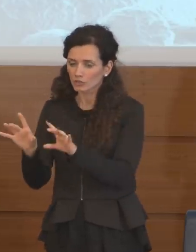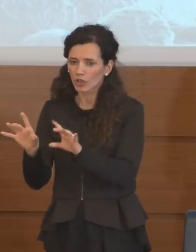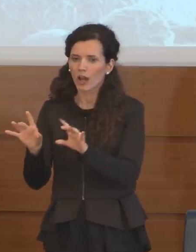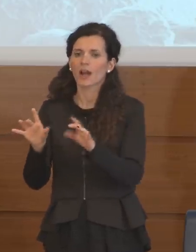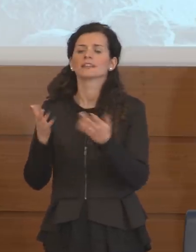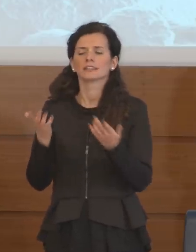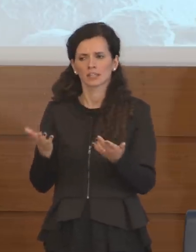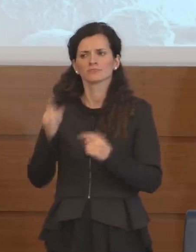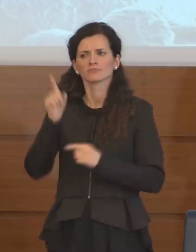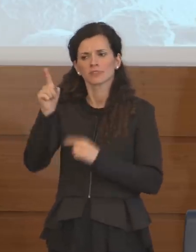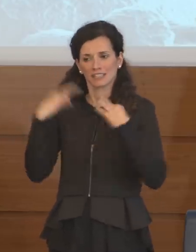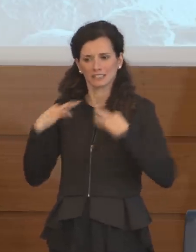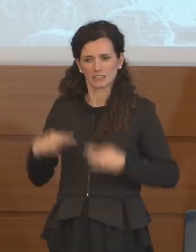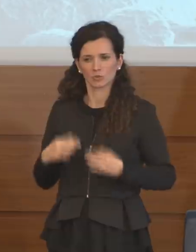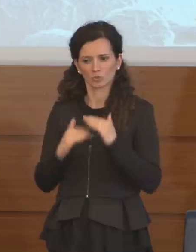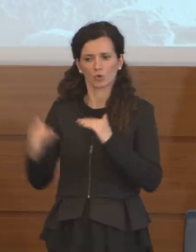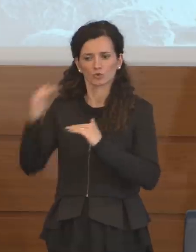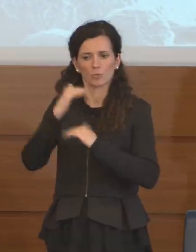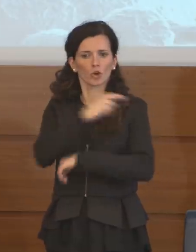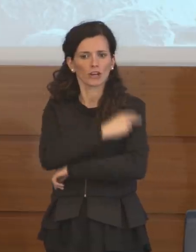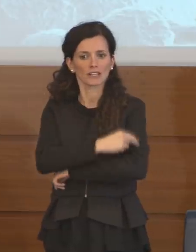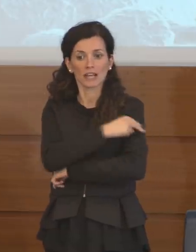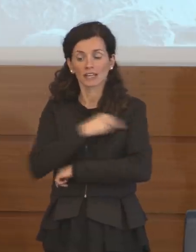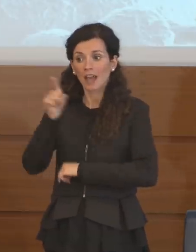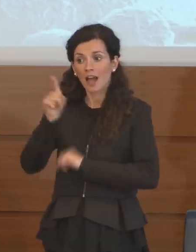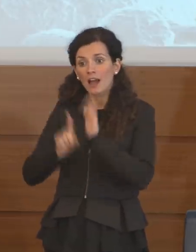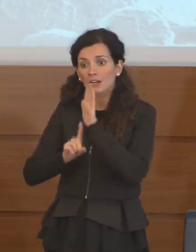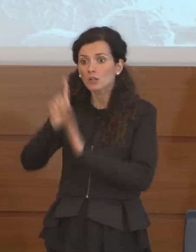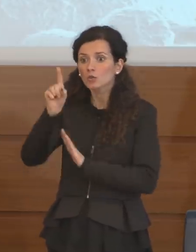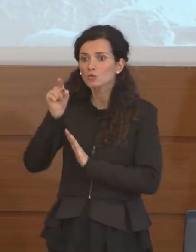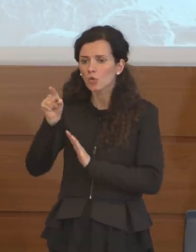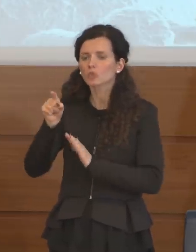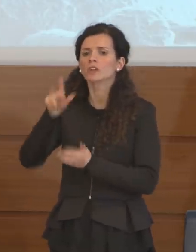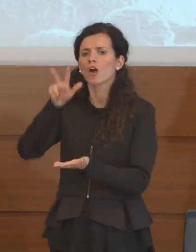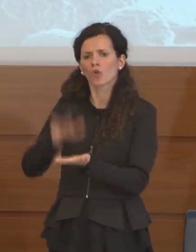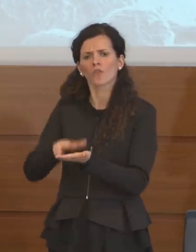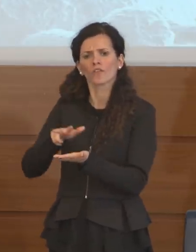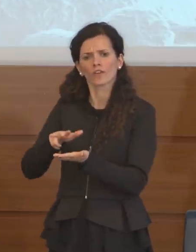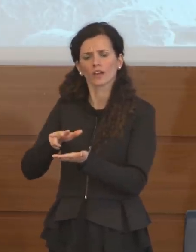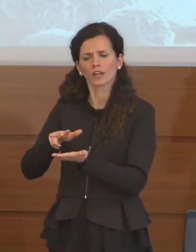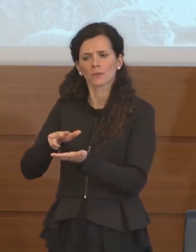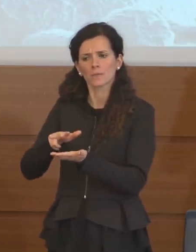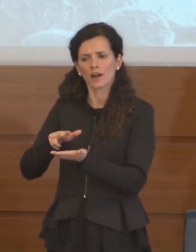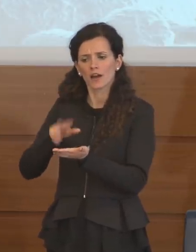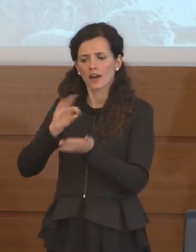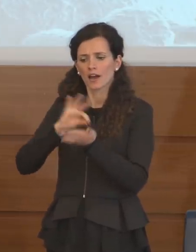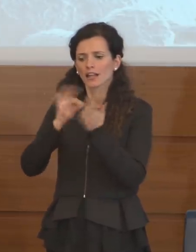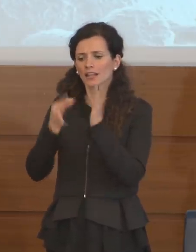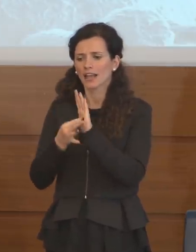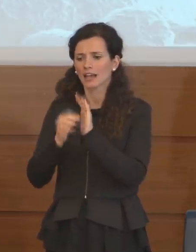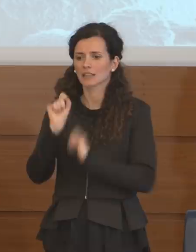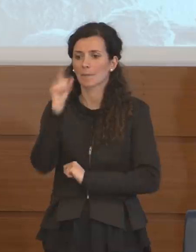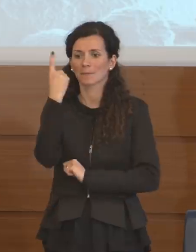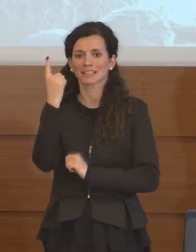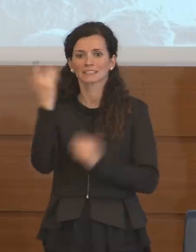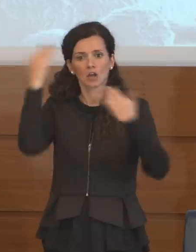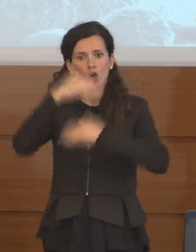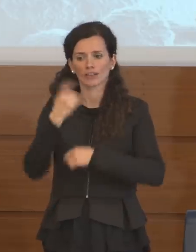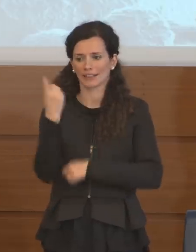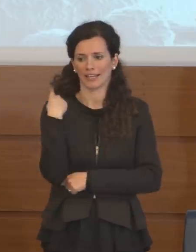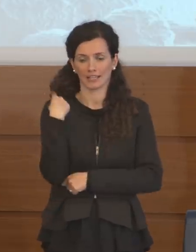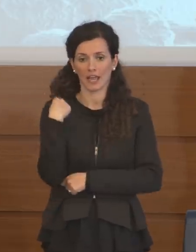all'Istituto Superiore di Sanità risultano confermati alla data di mezzanotte di ieri,